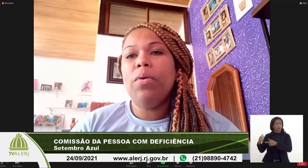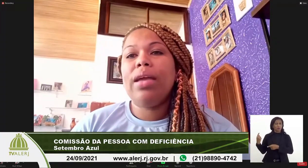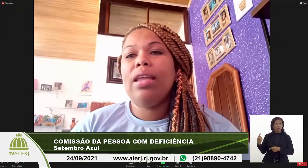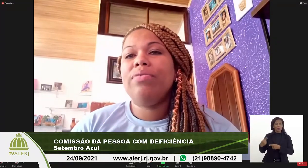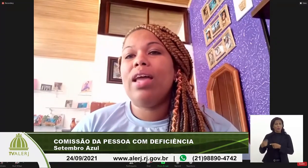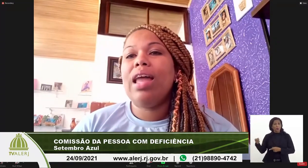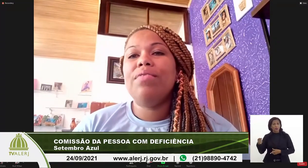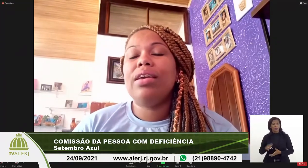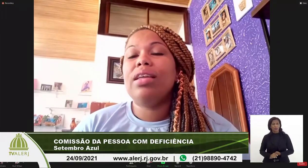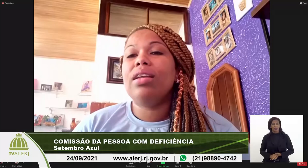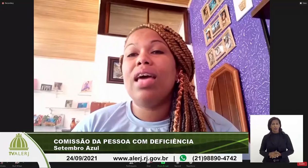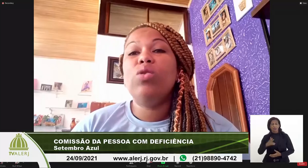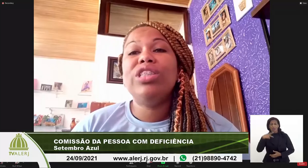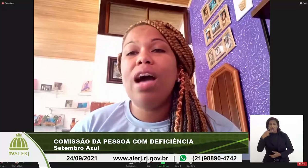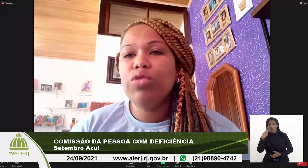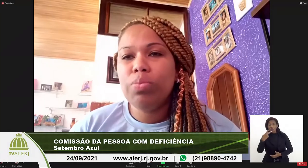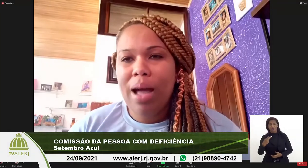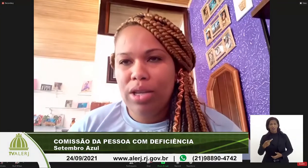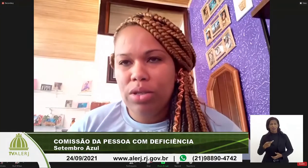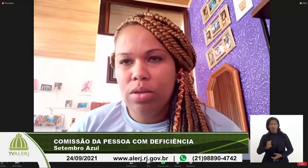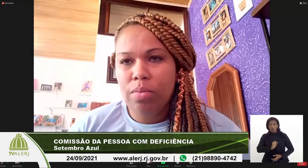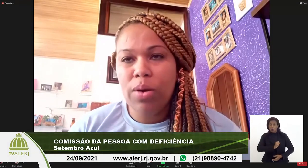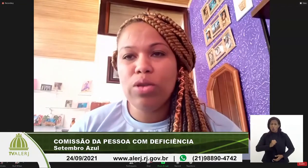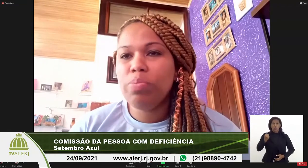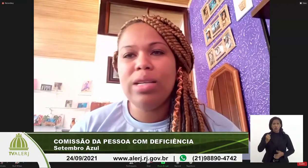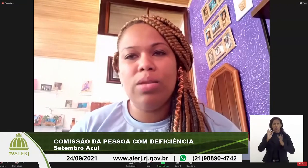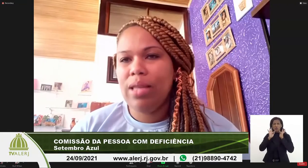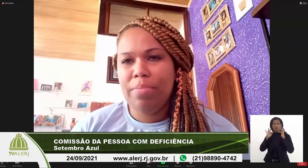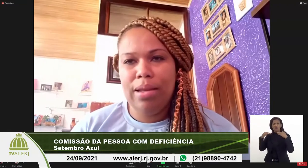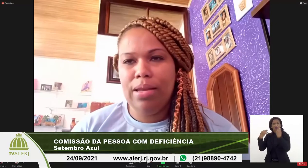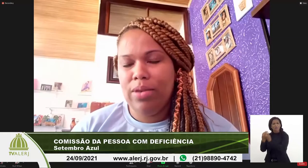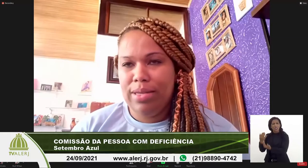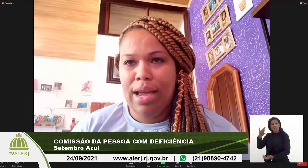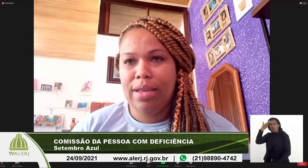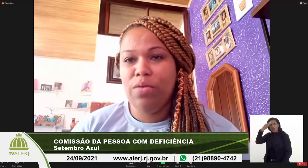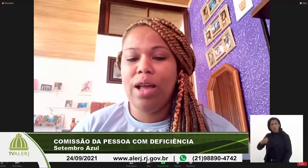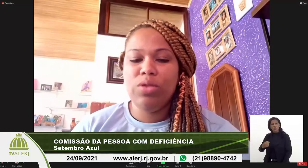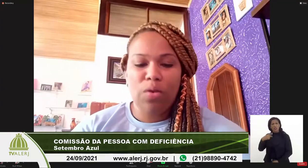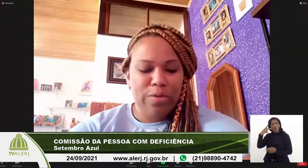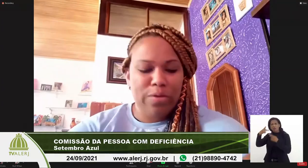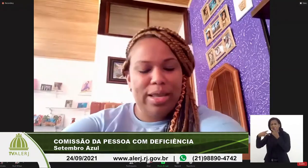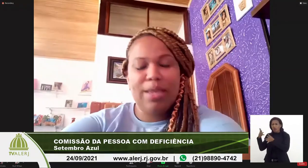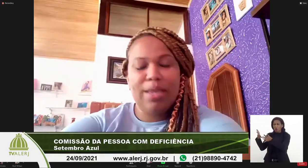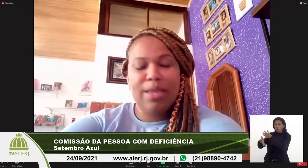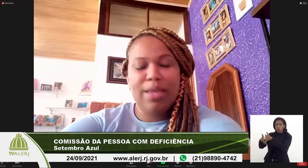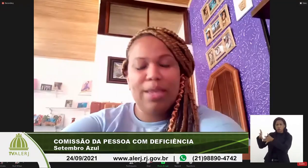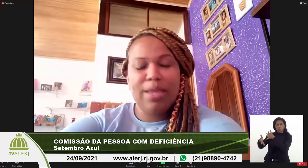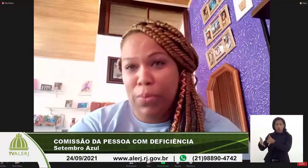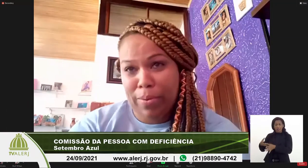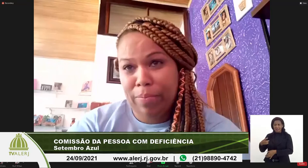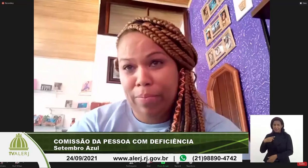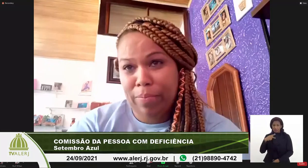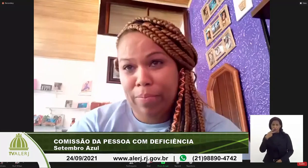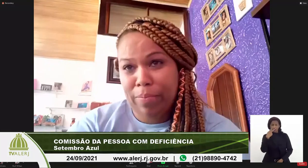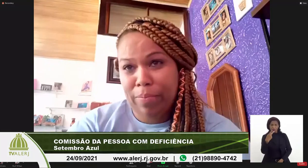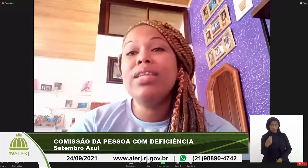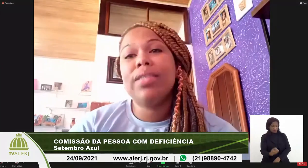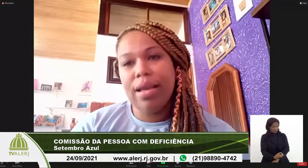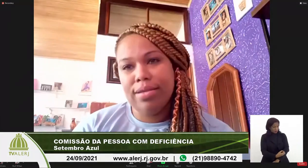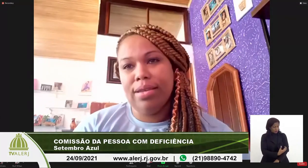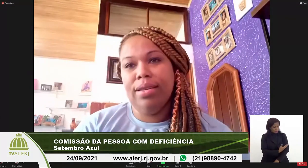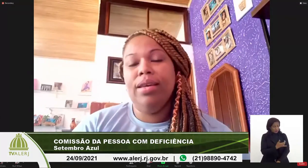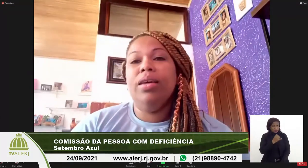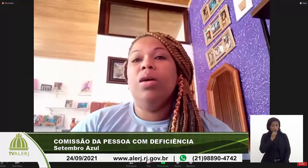quê? Porque ela falava que ela odiava os pais, porque os pais não sabiam a língua de sinais. Eu falo isso com vocês, eu me arrepio. De